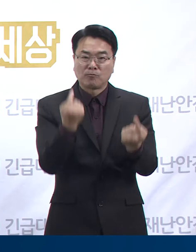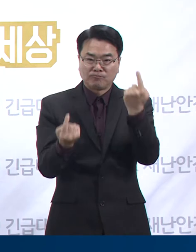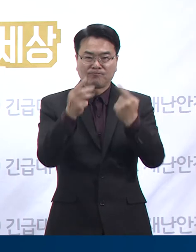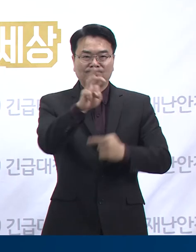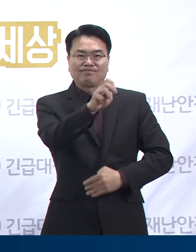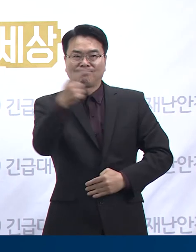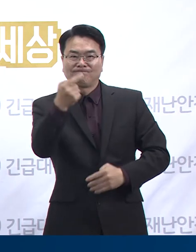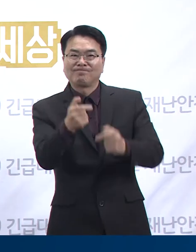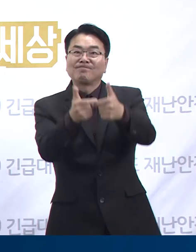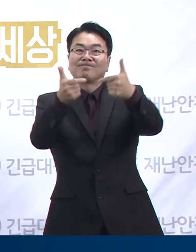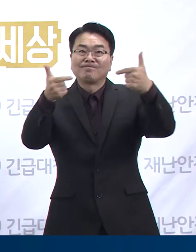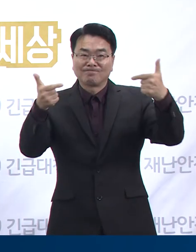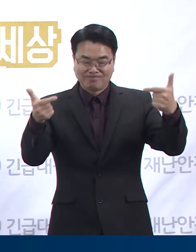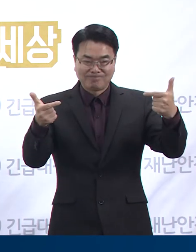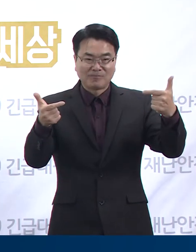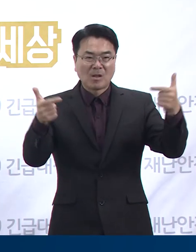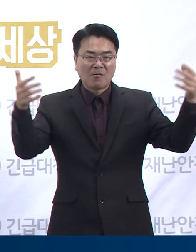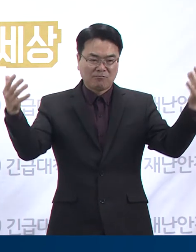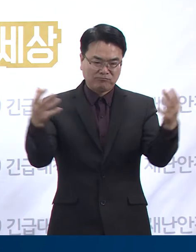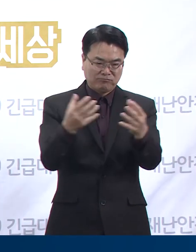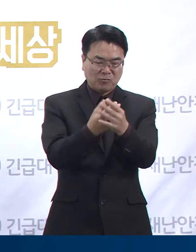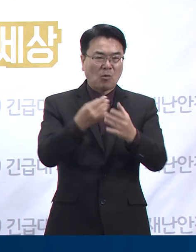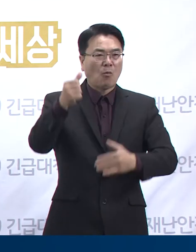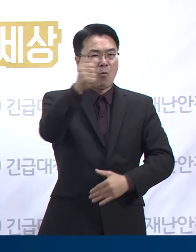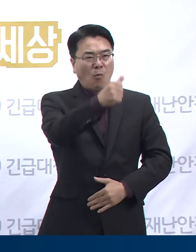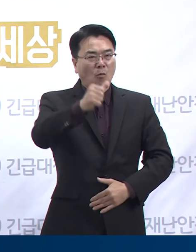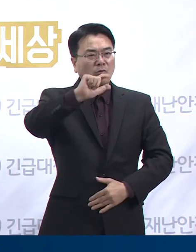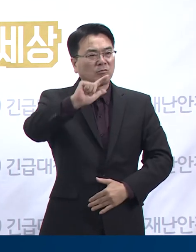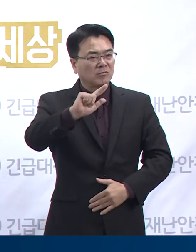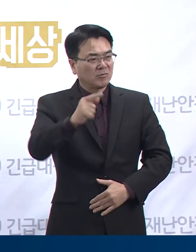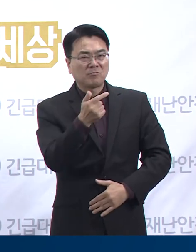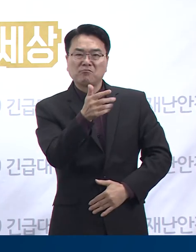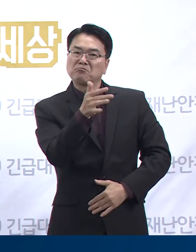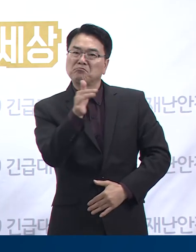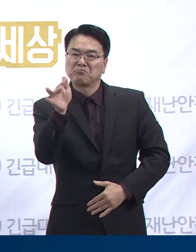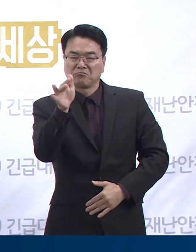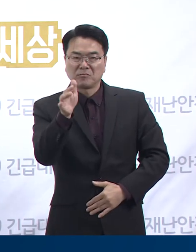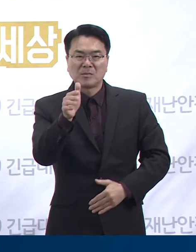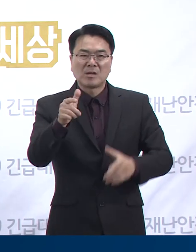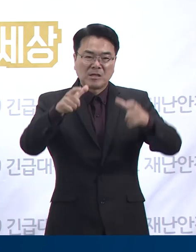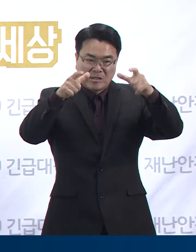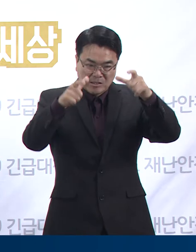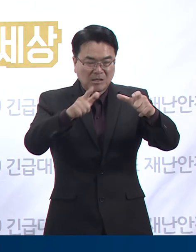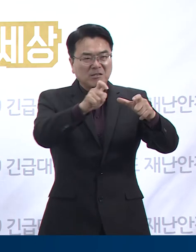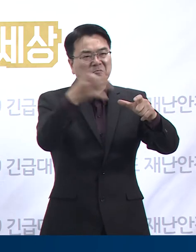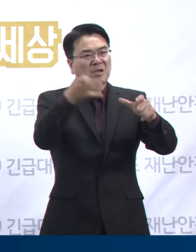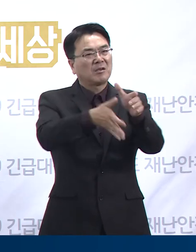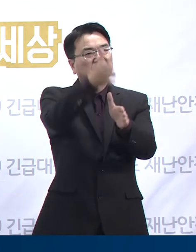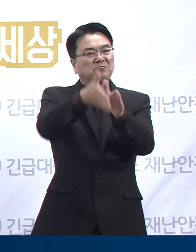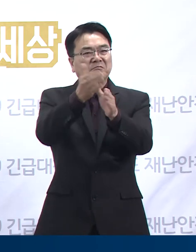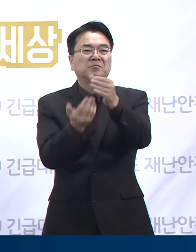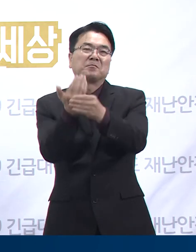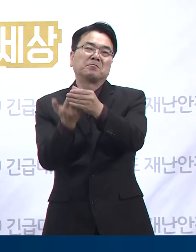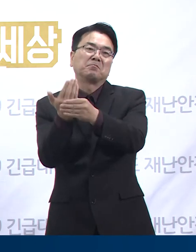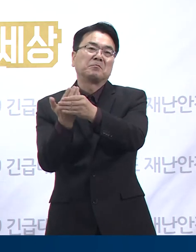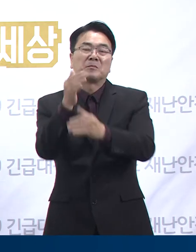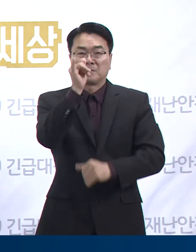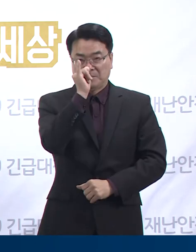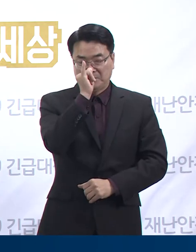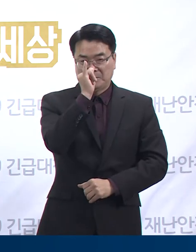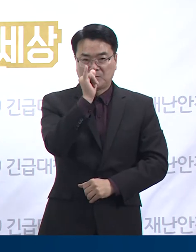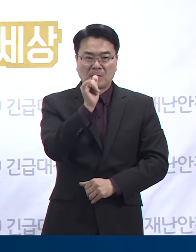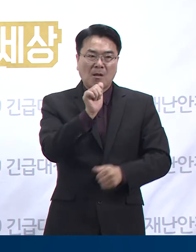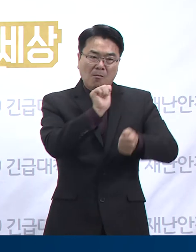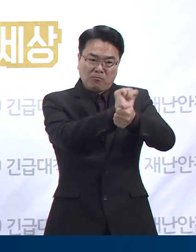31명 증가한 총 5,286명으로 도내 14개 시군에서 확진자가 발생했습니다. 신규 확진자의